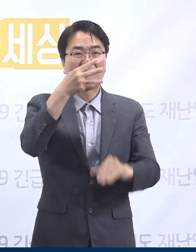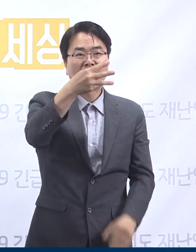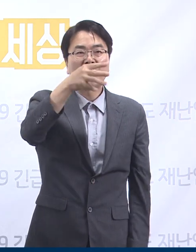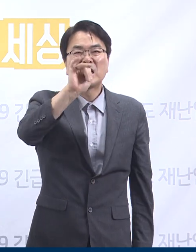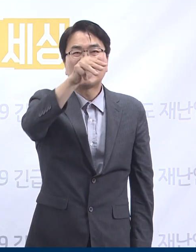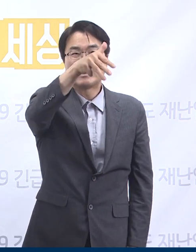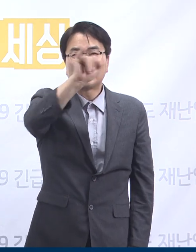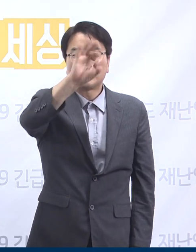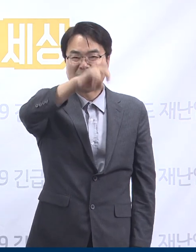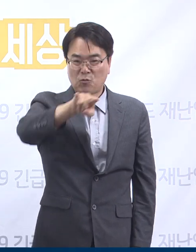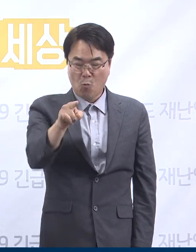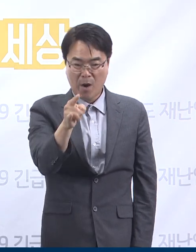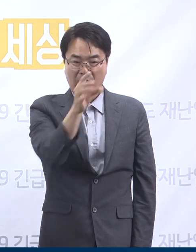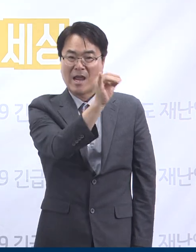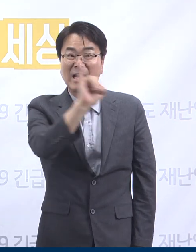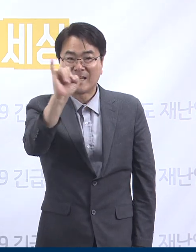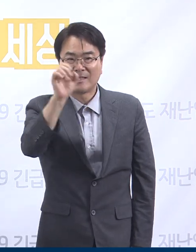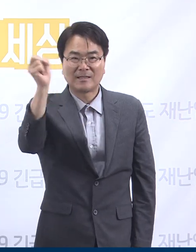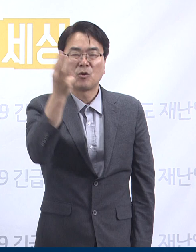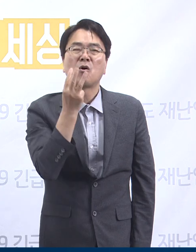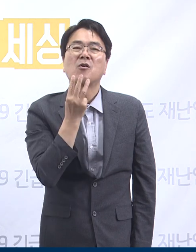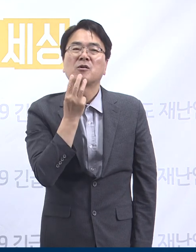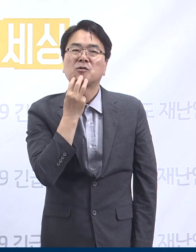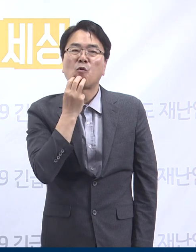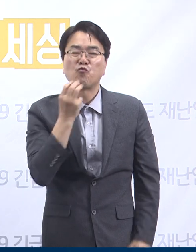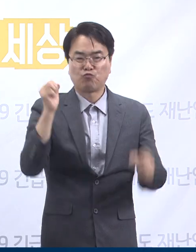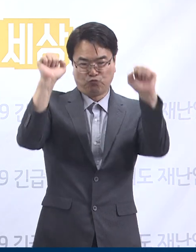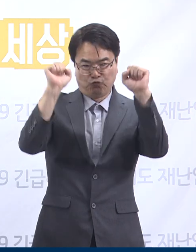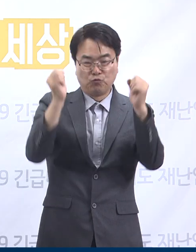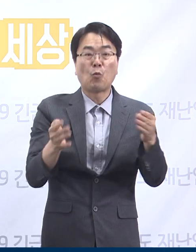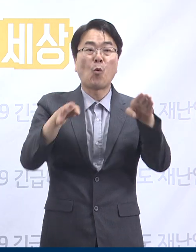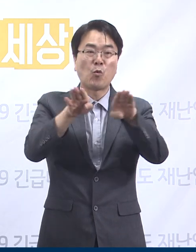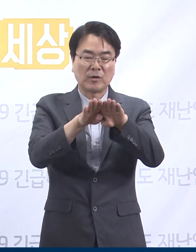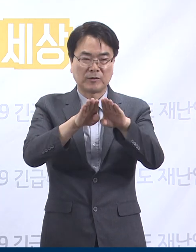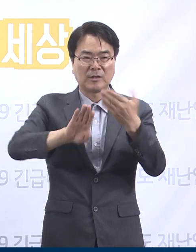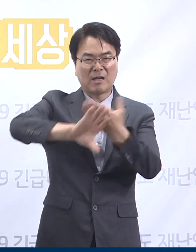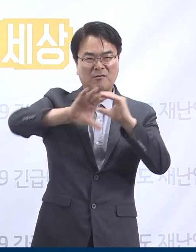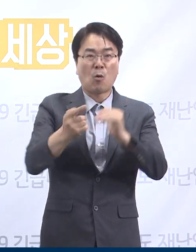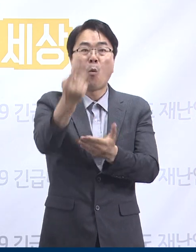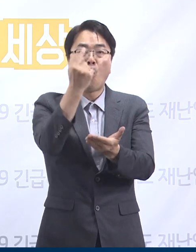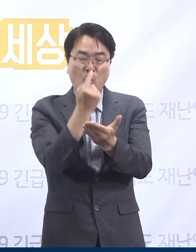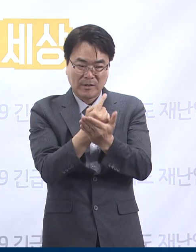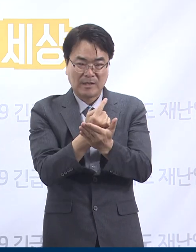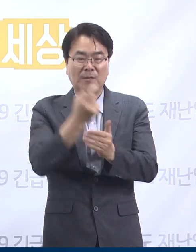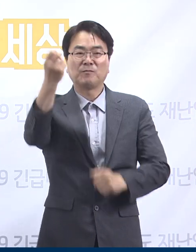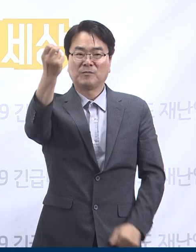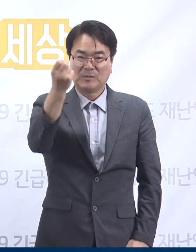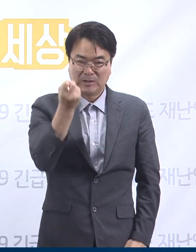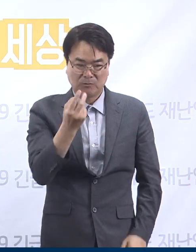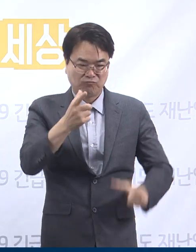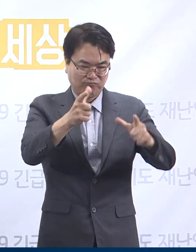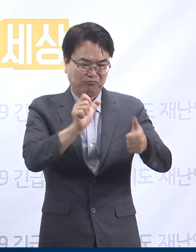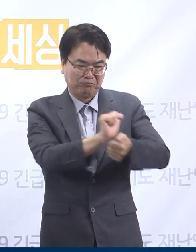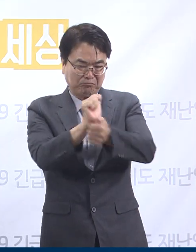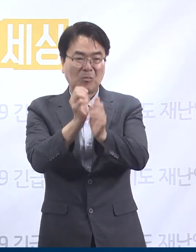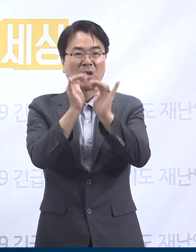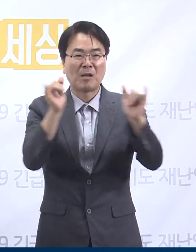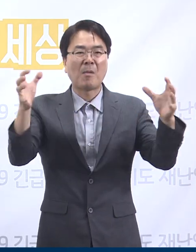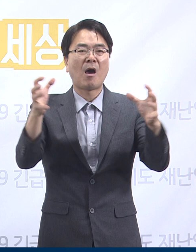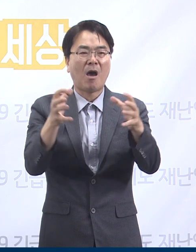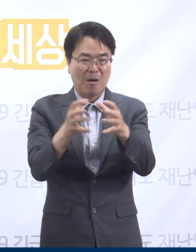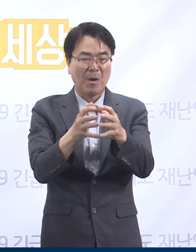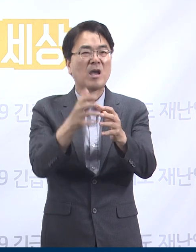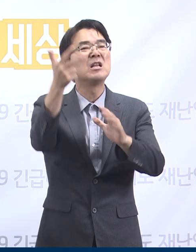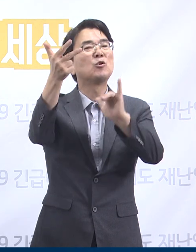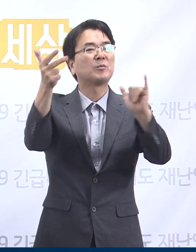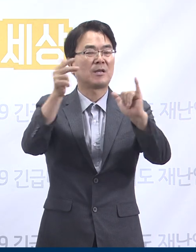3명, 양천구 운동시설 관련 1명, 해외 유입 2명, 지역사회 감염 1명입니다. 지역사회 발생 신규